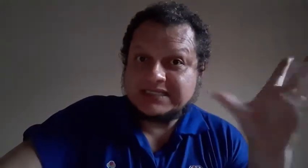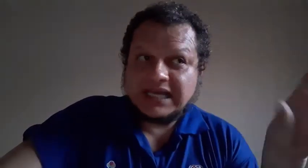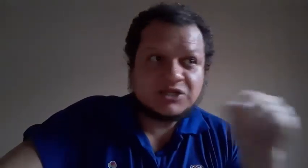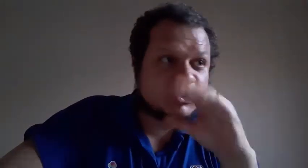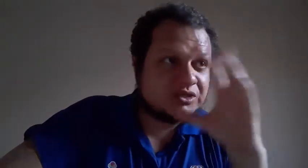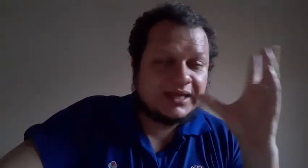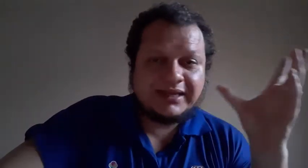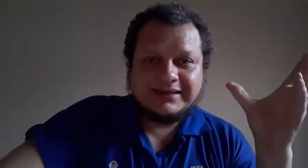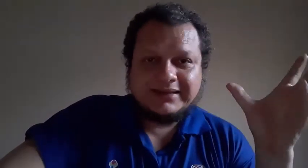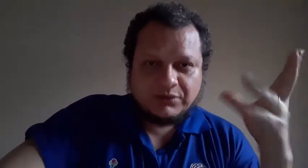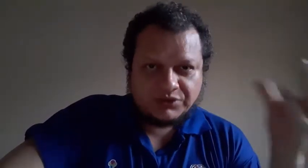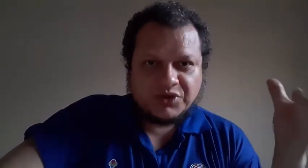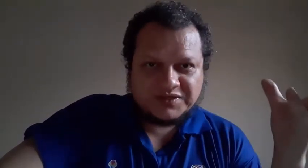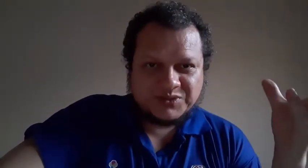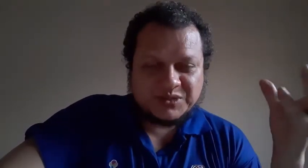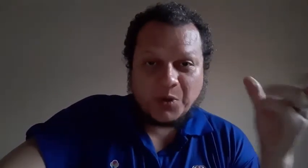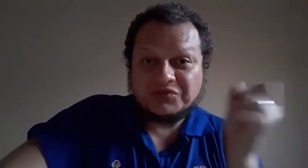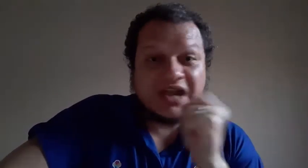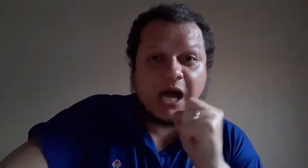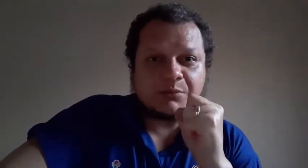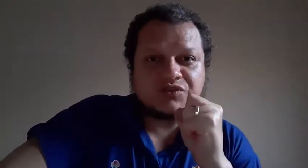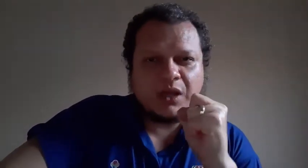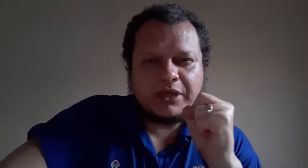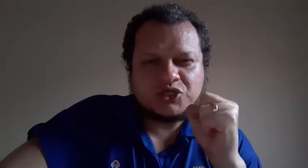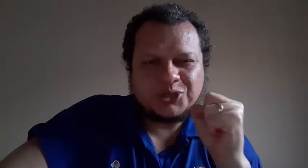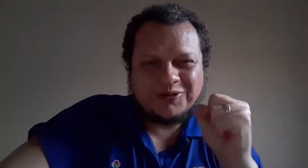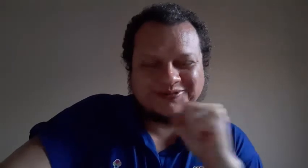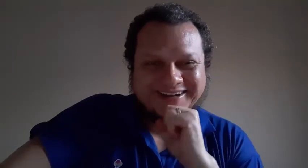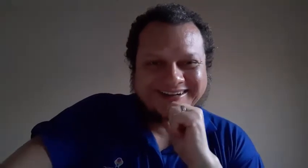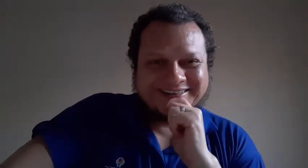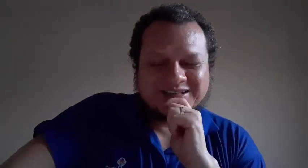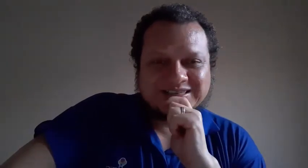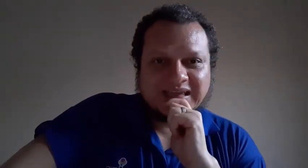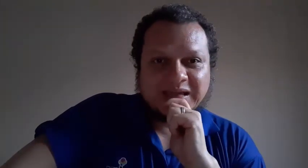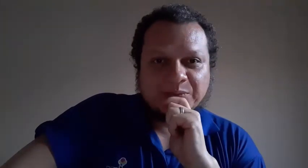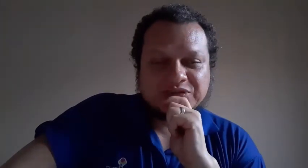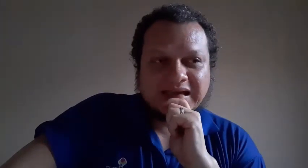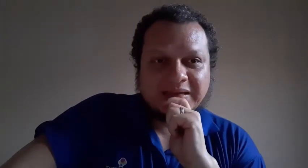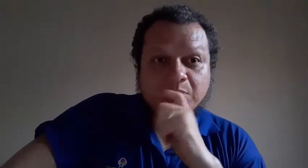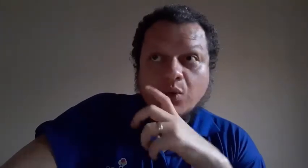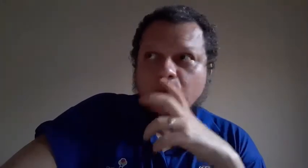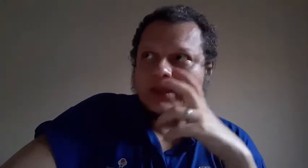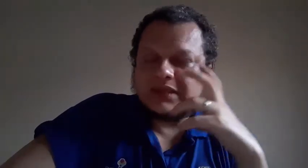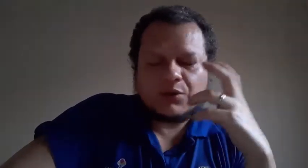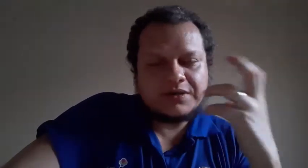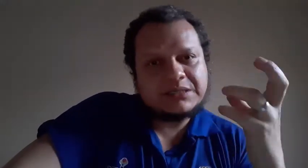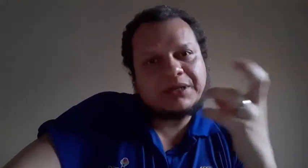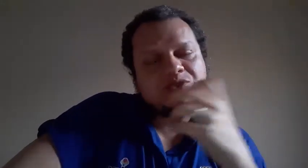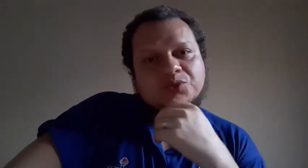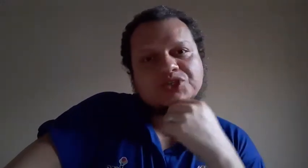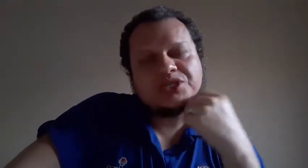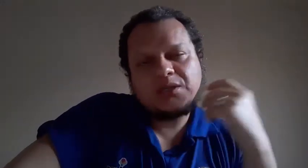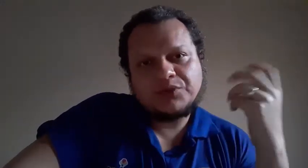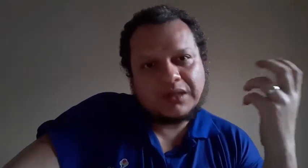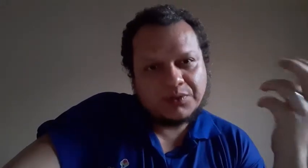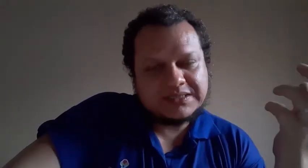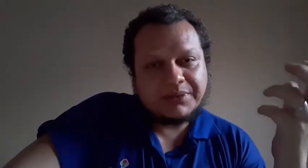sala a gente tenha, quando nós nos encontrarmos, finalmente, de novo, nós tenhamos aí muita coisa para discutir, muita coisa para